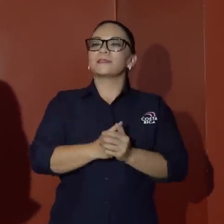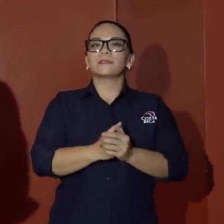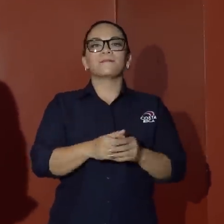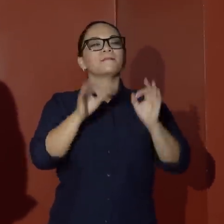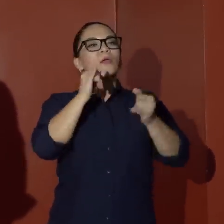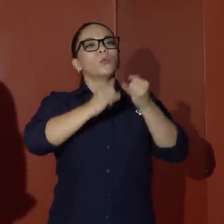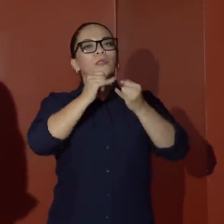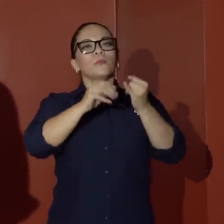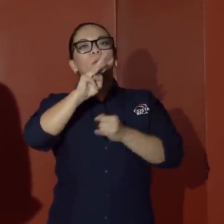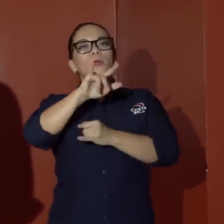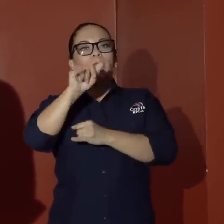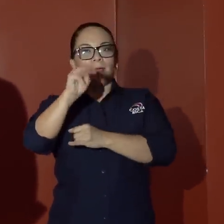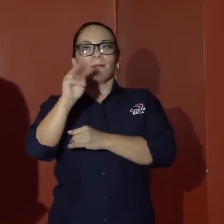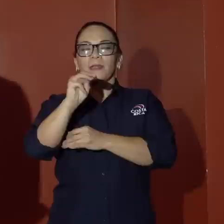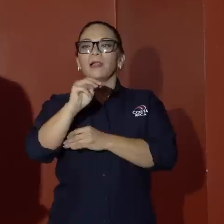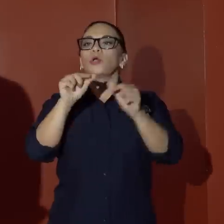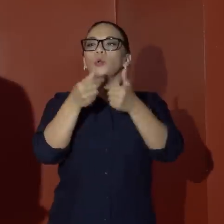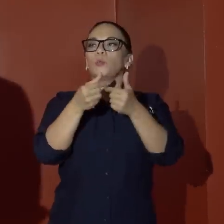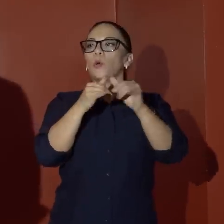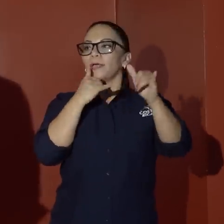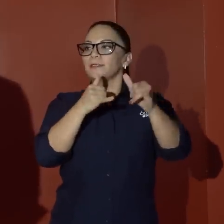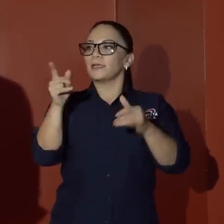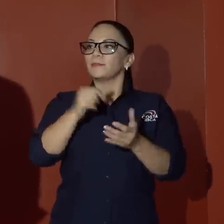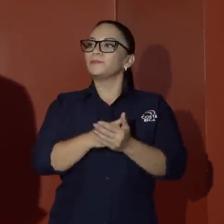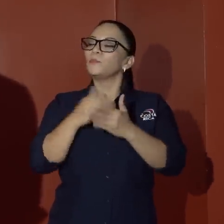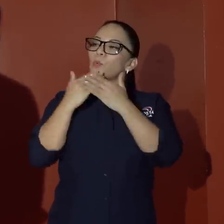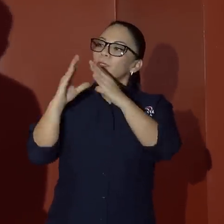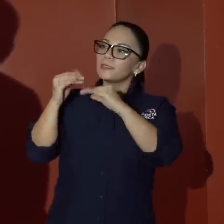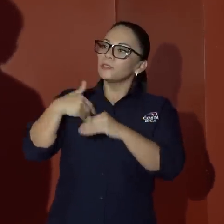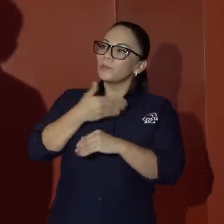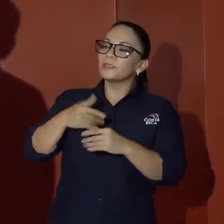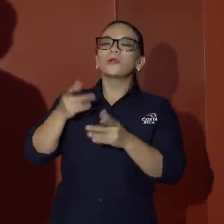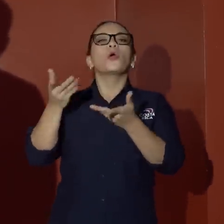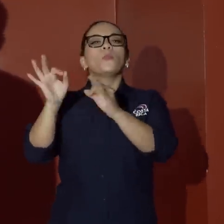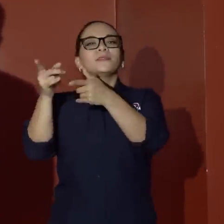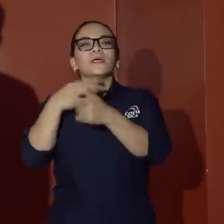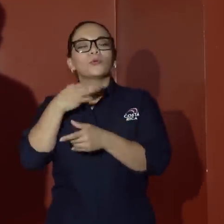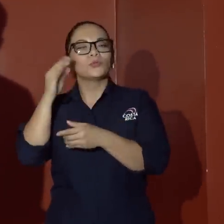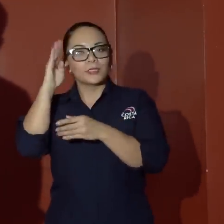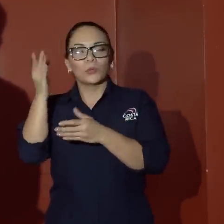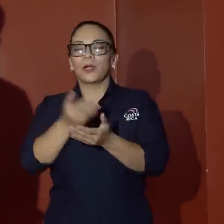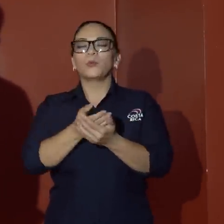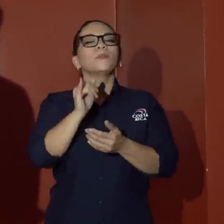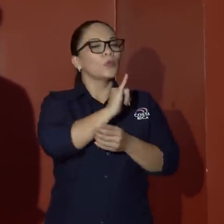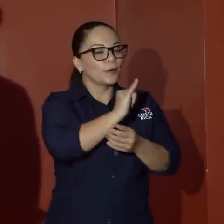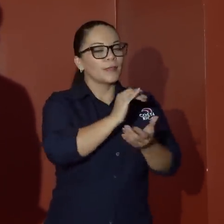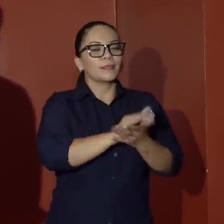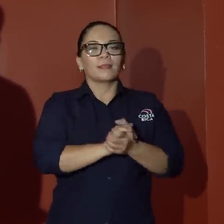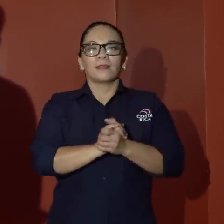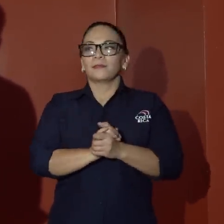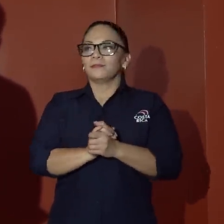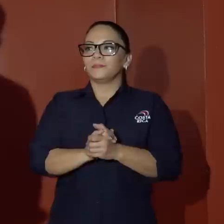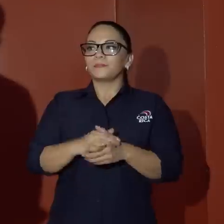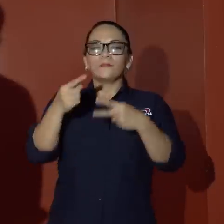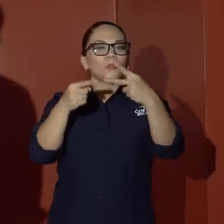Finalizamos con William Madrigal del Grupo Extra. Buenas tardes, señor Presidente. ¿Cómo está, don William? Gusto saludarlo. Igualmente, un gusto. Yo